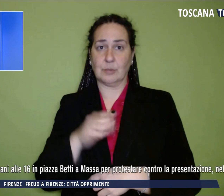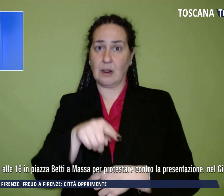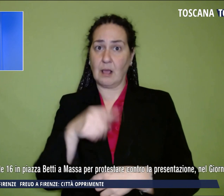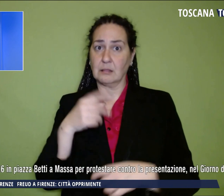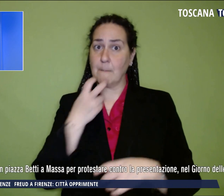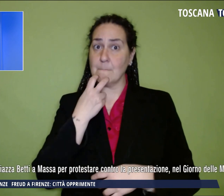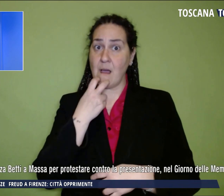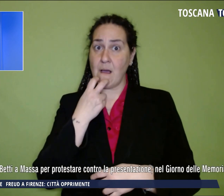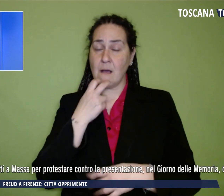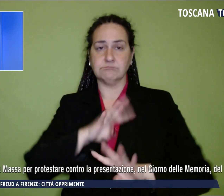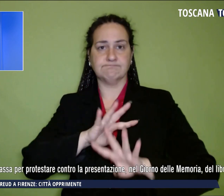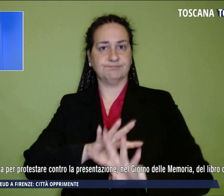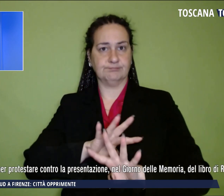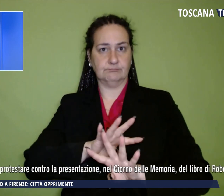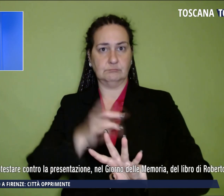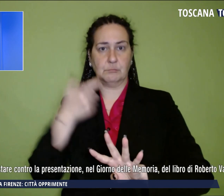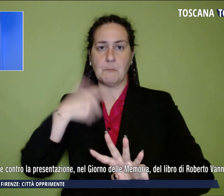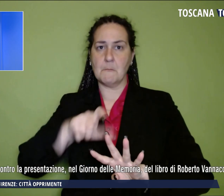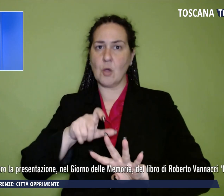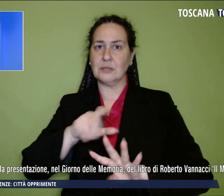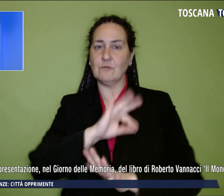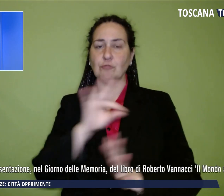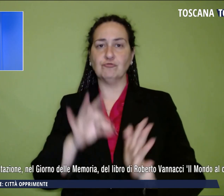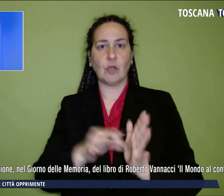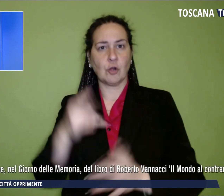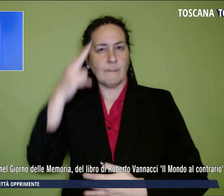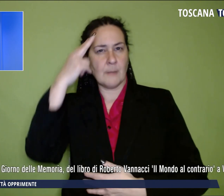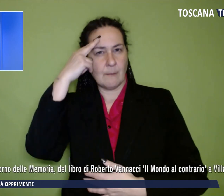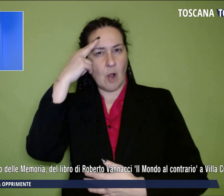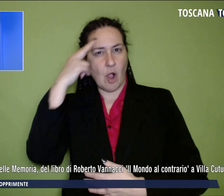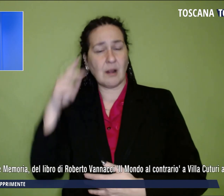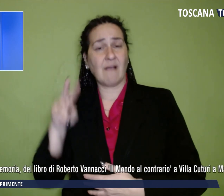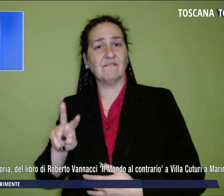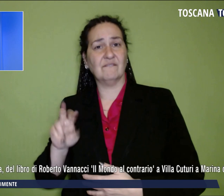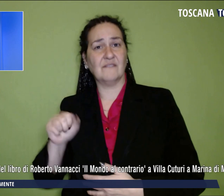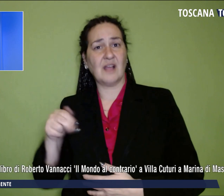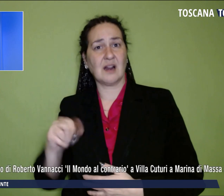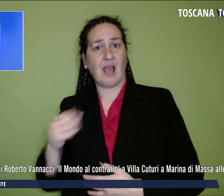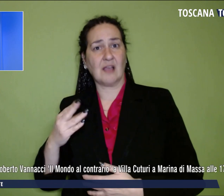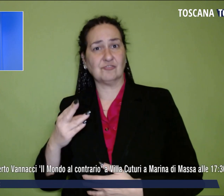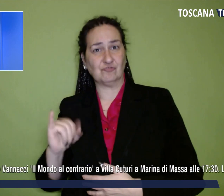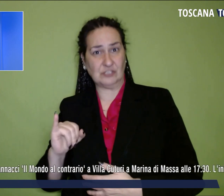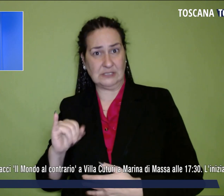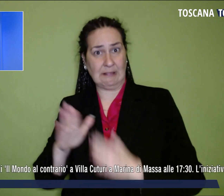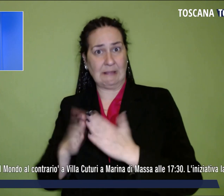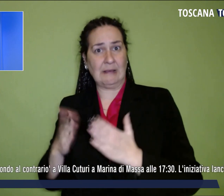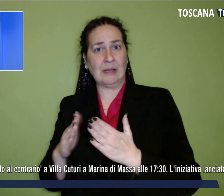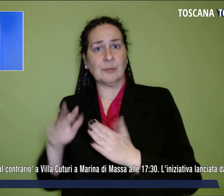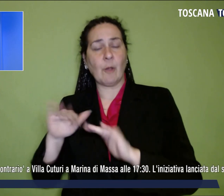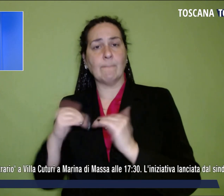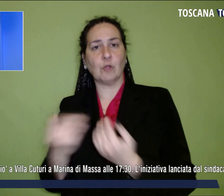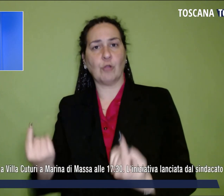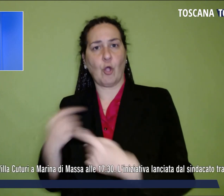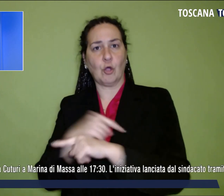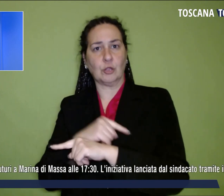presentazione, nel giorno della memoria, del libro di Roberto Vannacci, Il mondo al contrario a Marina di Massia,